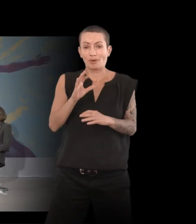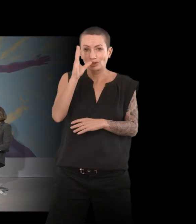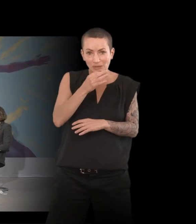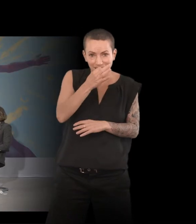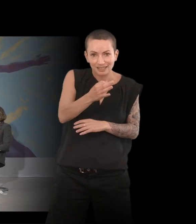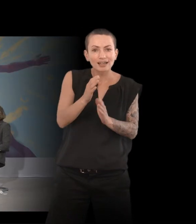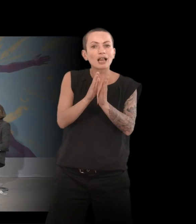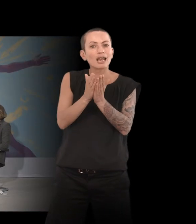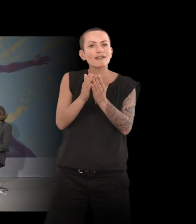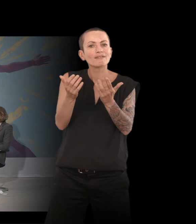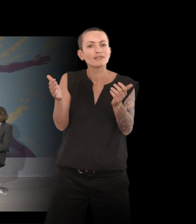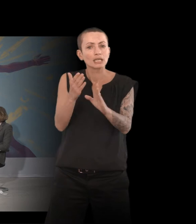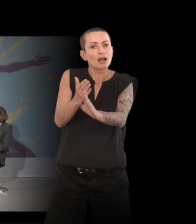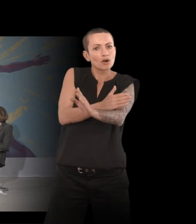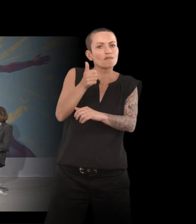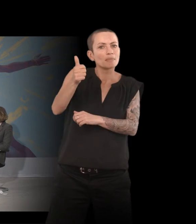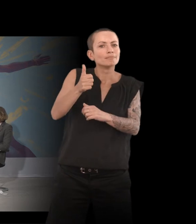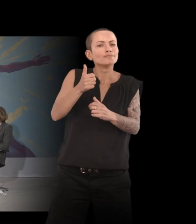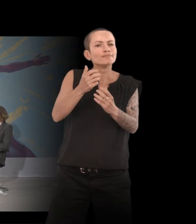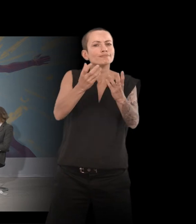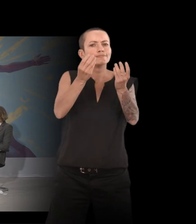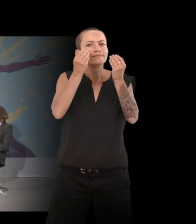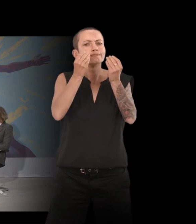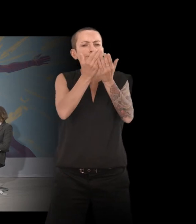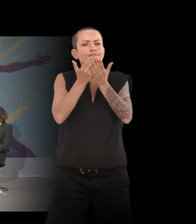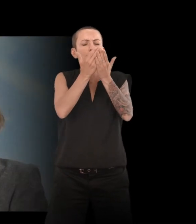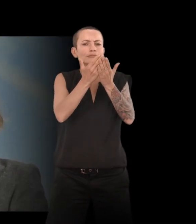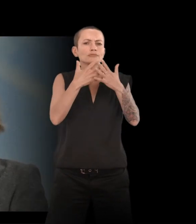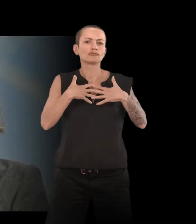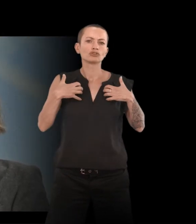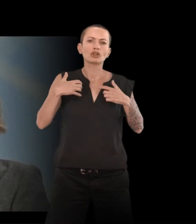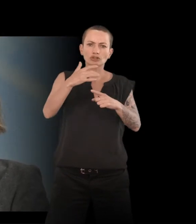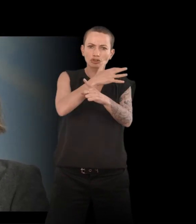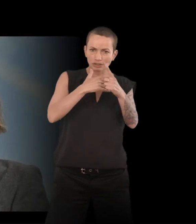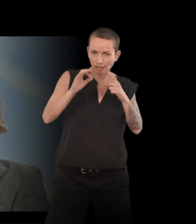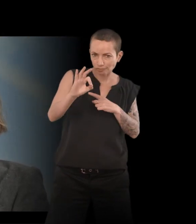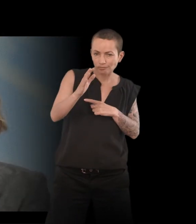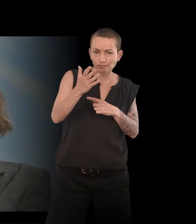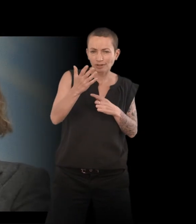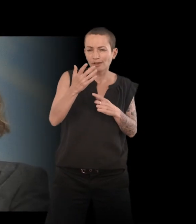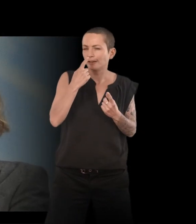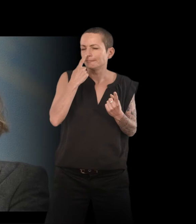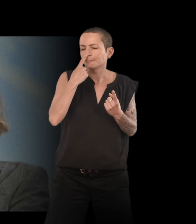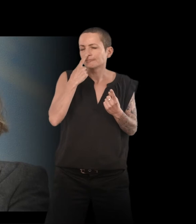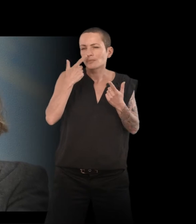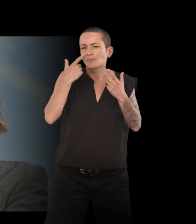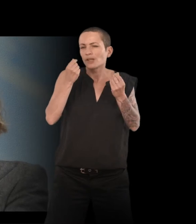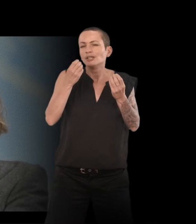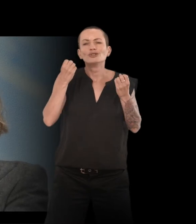terminer ce livre, vous aviez aussi fait des études en sciences sociales, je crois. Et on sent ce recours, cette ressource à laquelle vous faites souvent appel dans